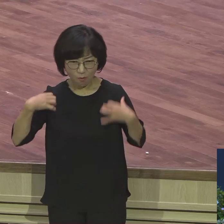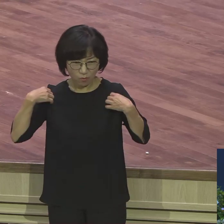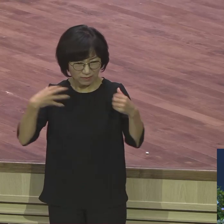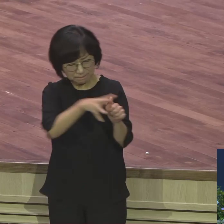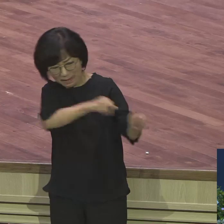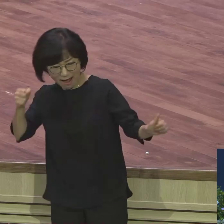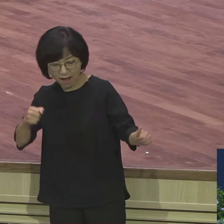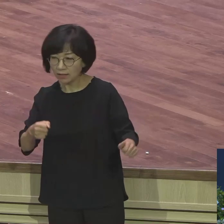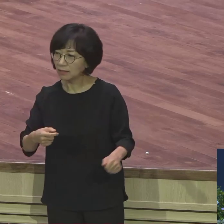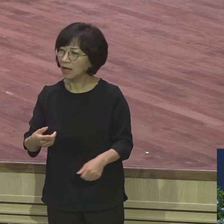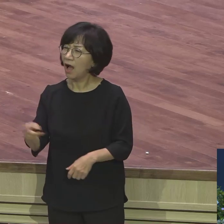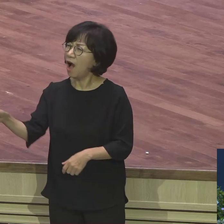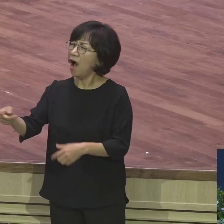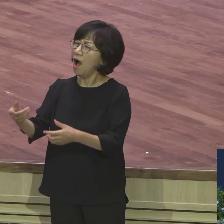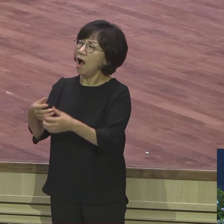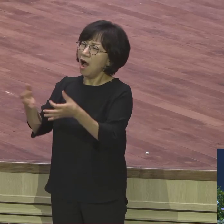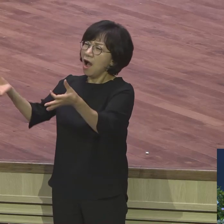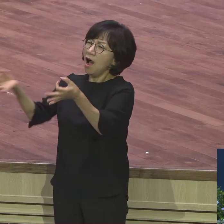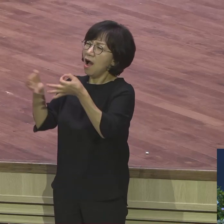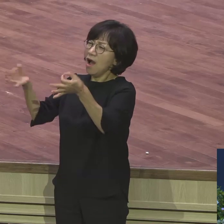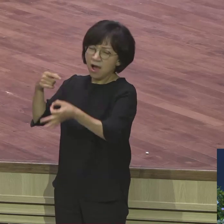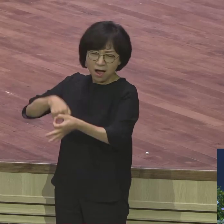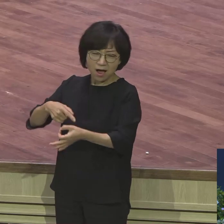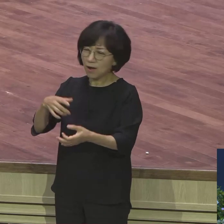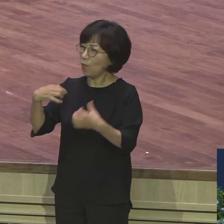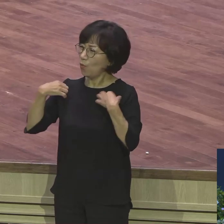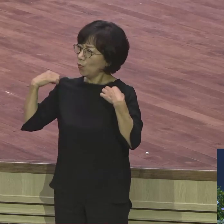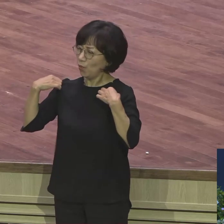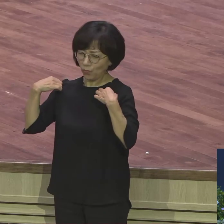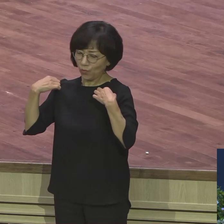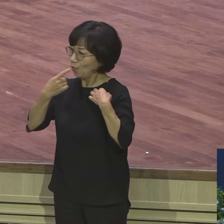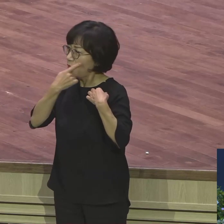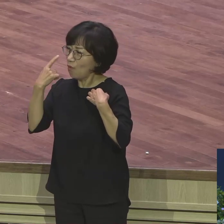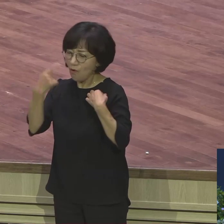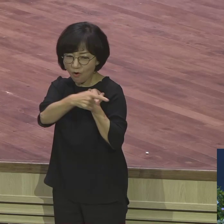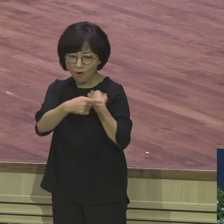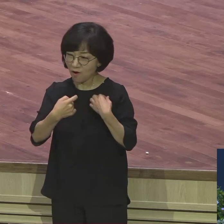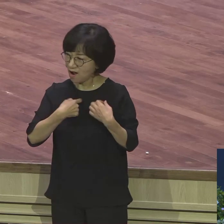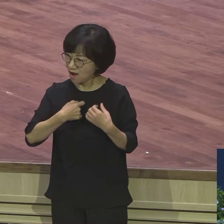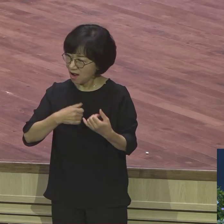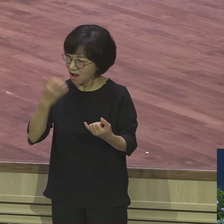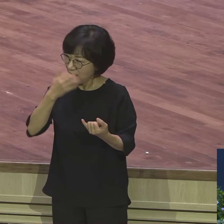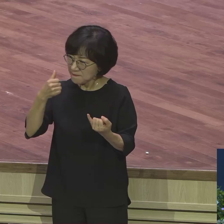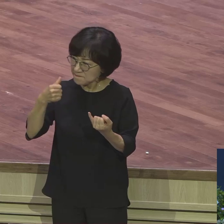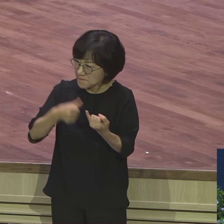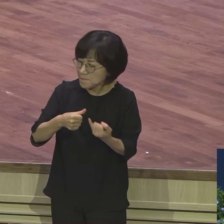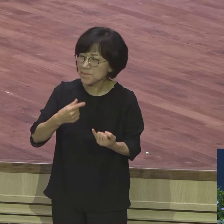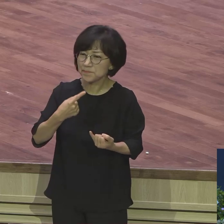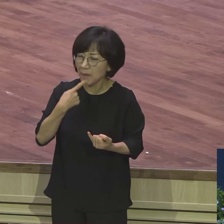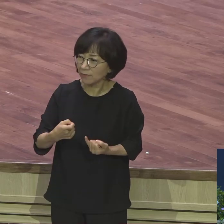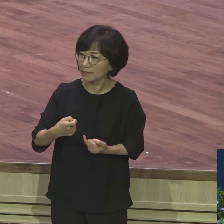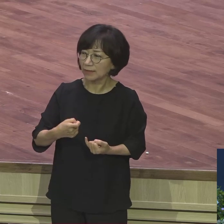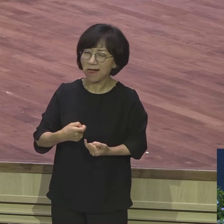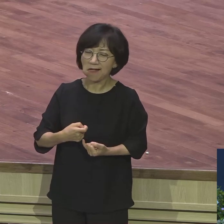강간하려고 했다 강간 미수죄로 감옥 갑니다 당시 애국법에 따르면 종의 신분으로